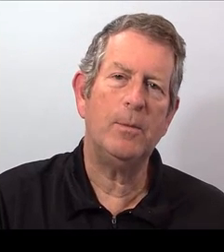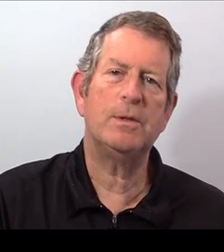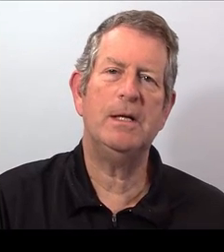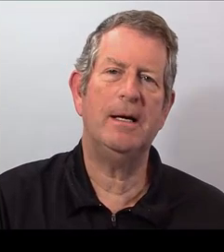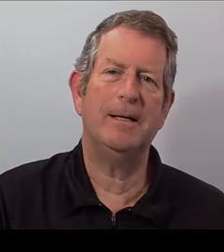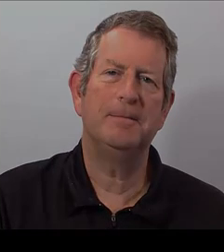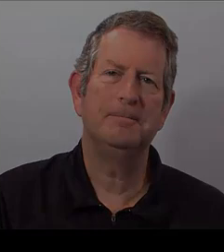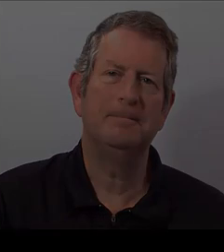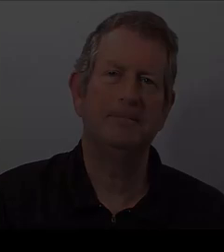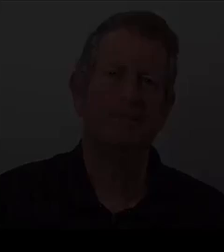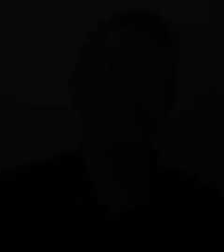Hablemosle.